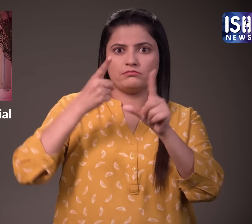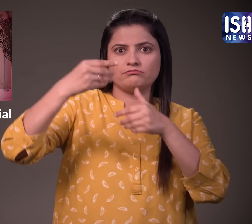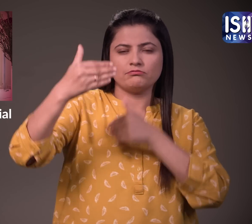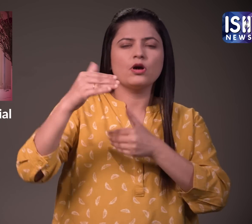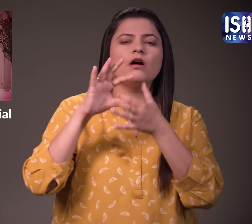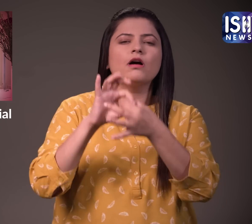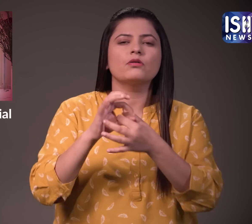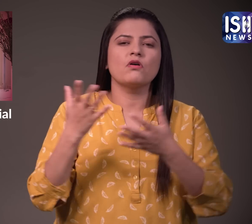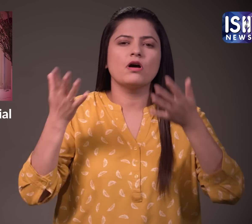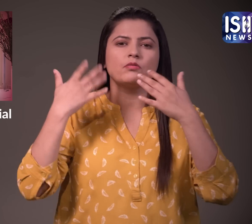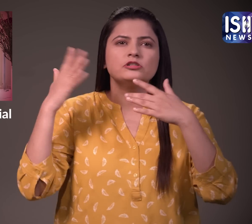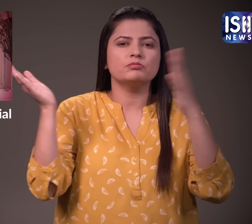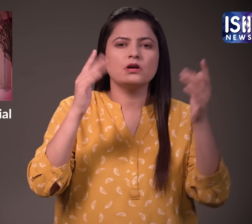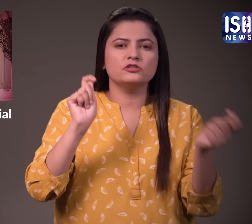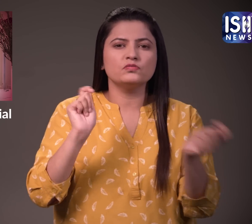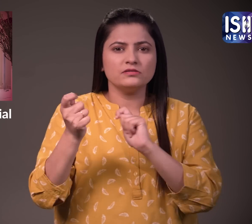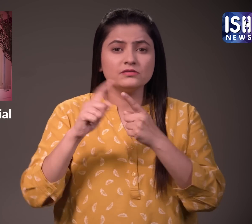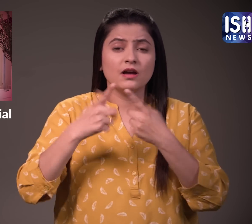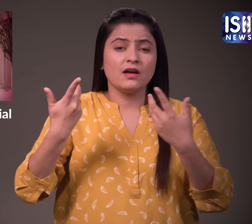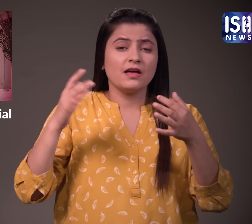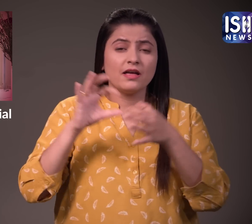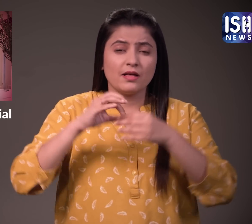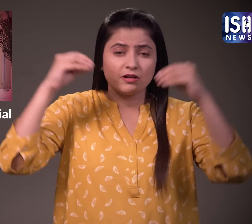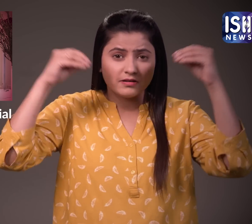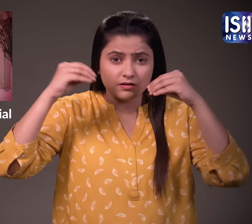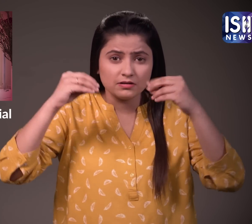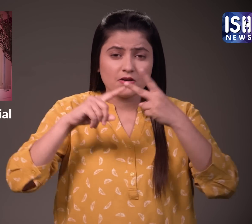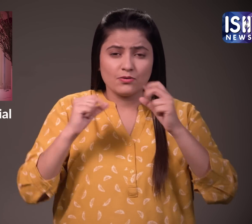आपकी तवचा को साल भर अत्यादिक देखभाल के आवशक्ता होती है